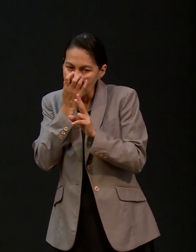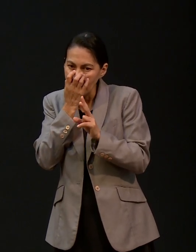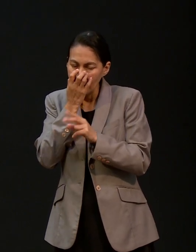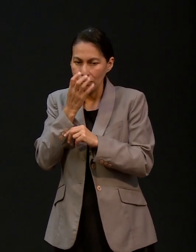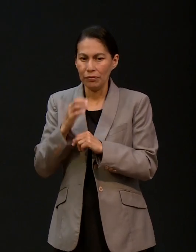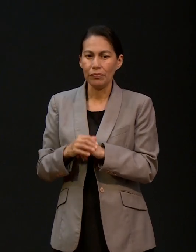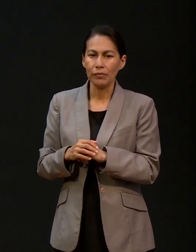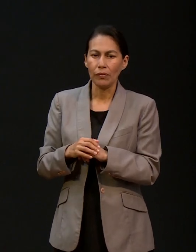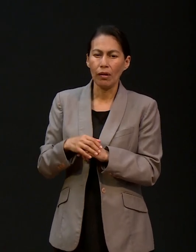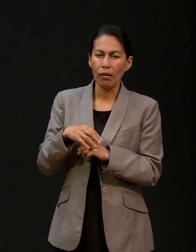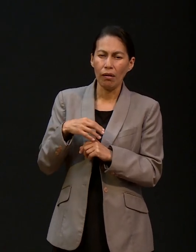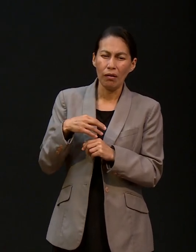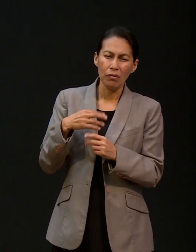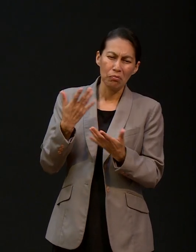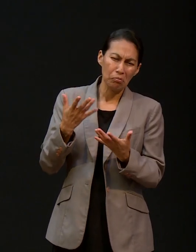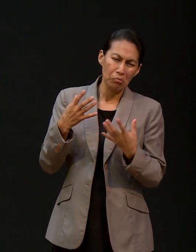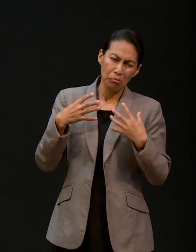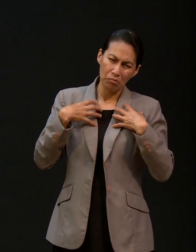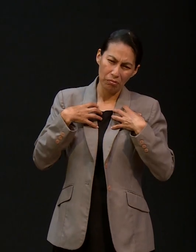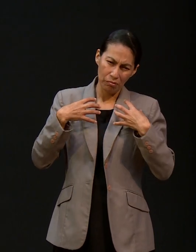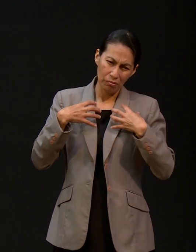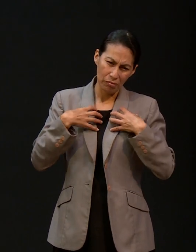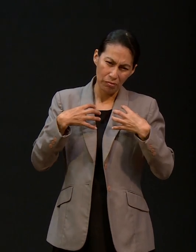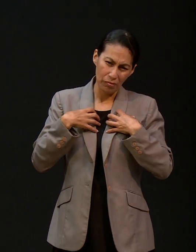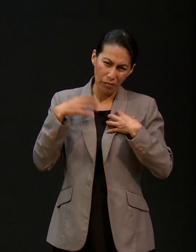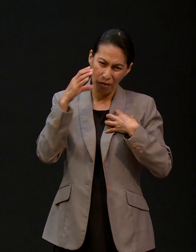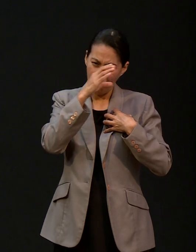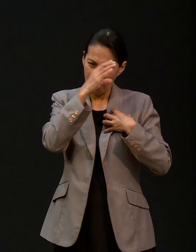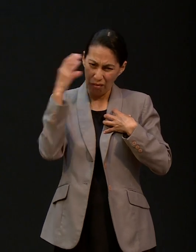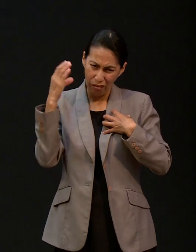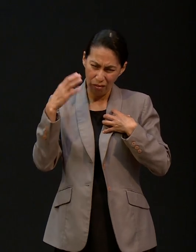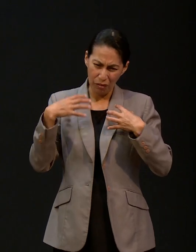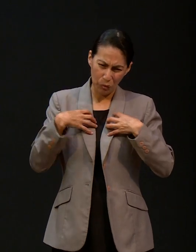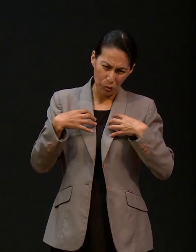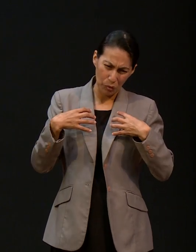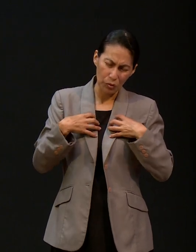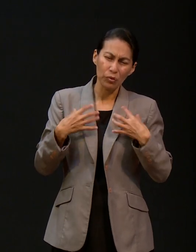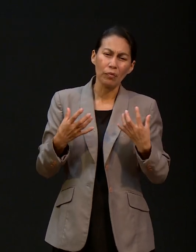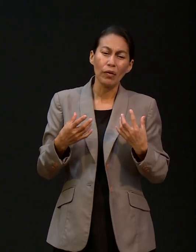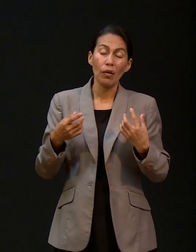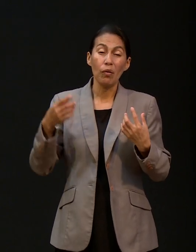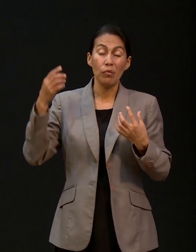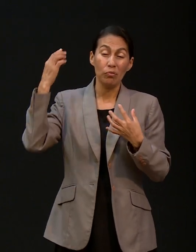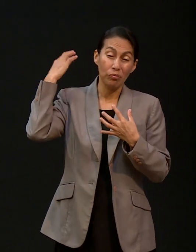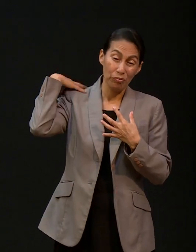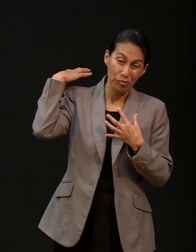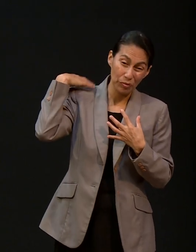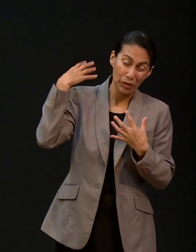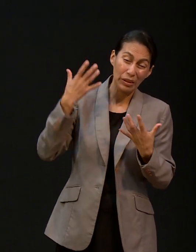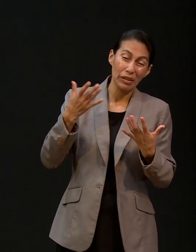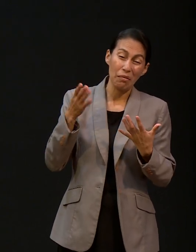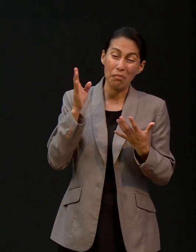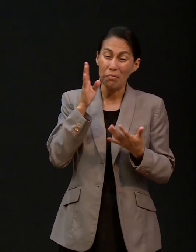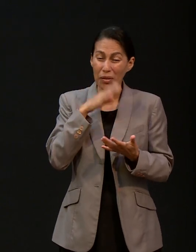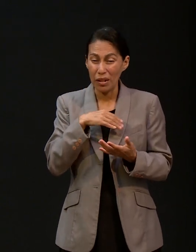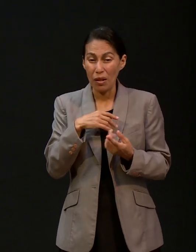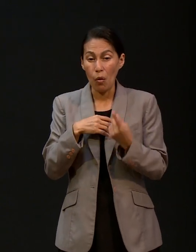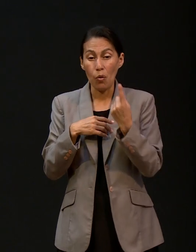Le hicieron radiografías, sus pulmones se dañaron con el COVID. Uno quedó a un